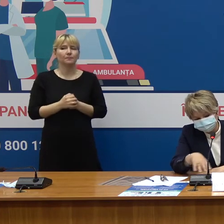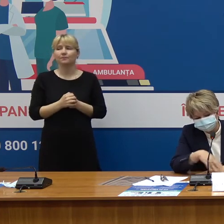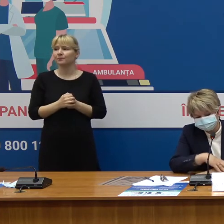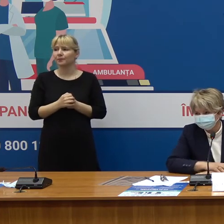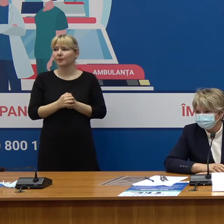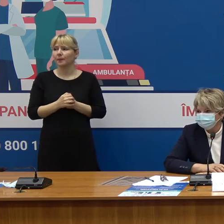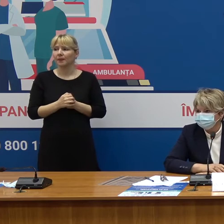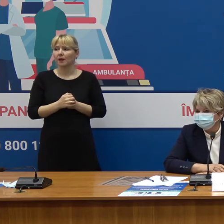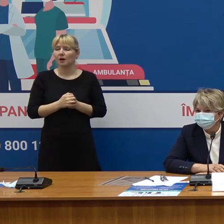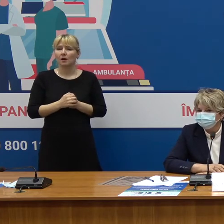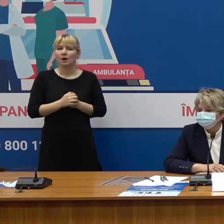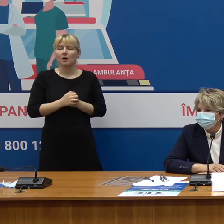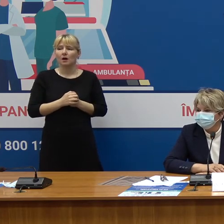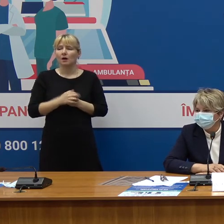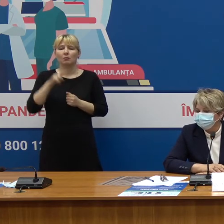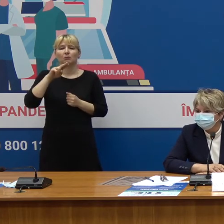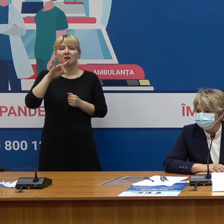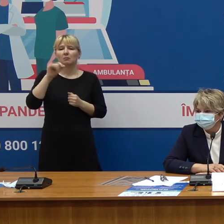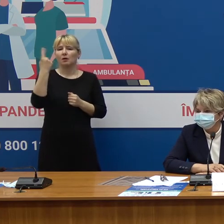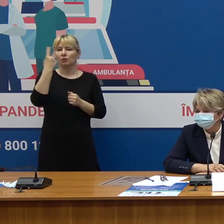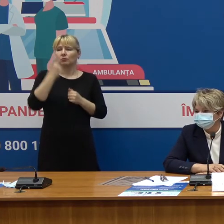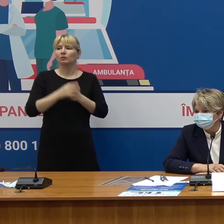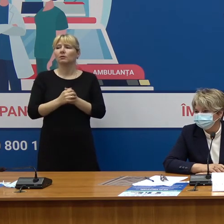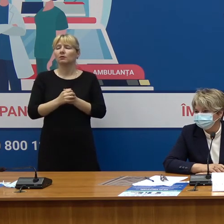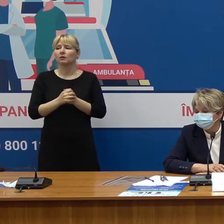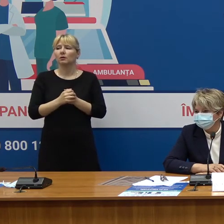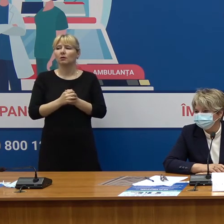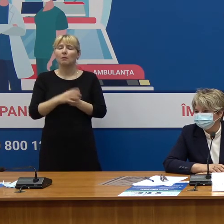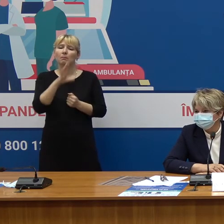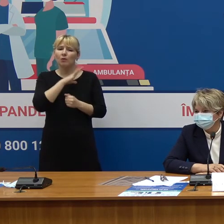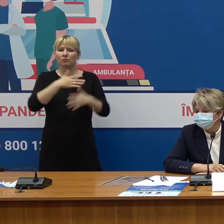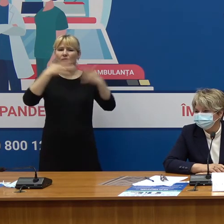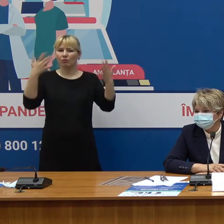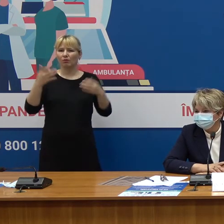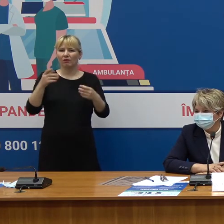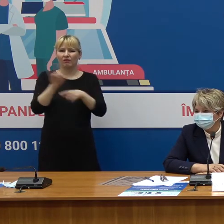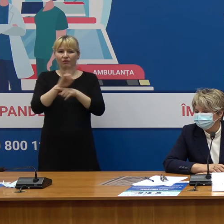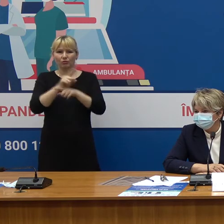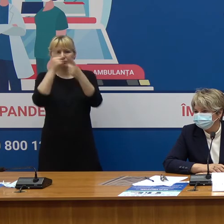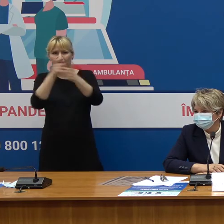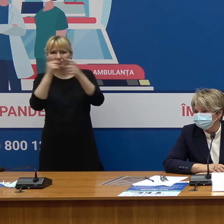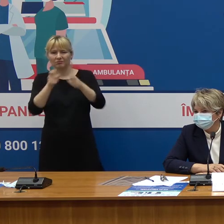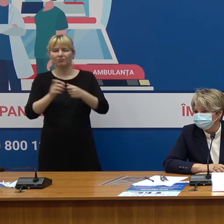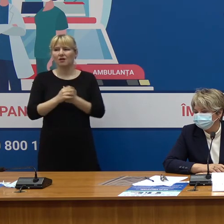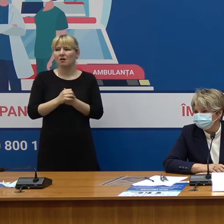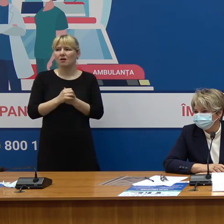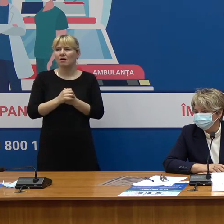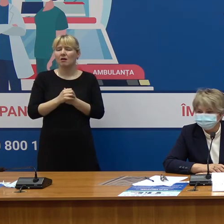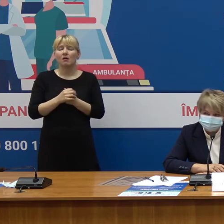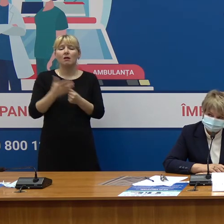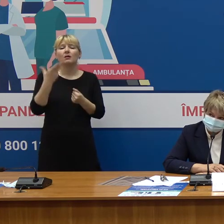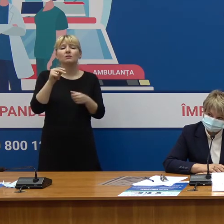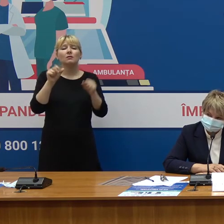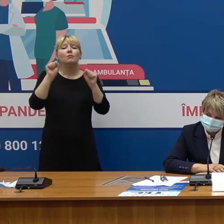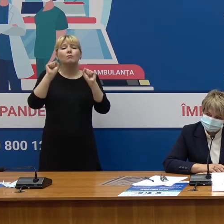Înătății apoi primul în Moldova Sunt făcut mai multe speculări și vrem să știm concret unde se pot